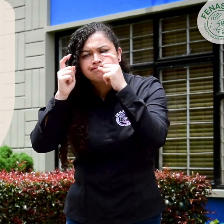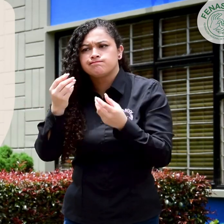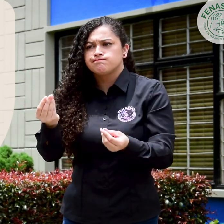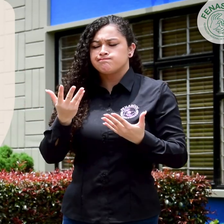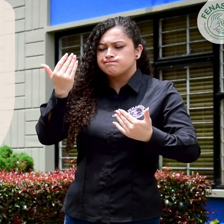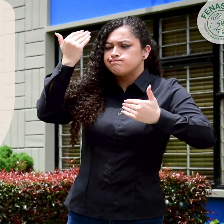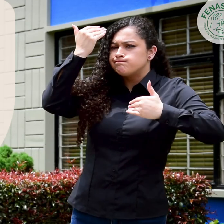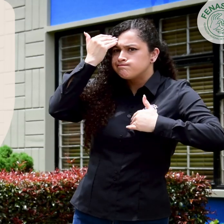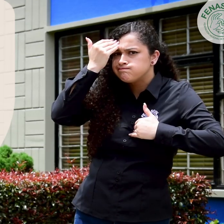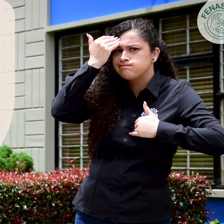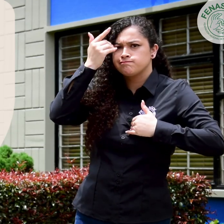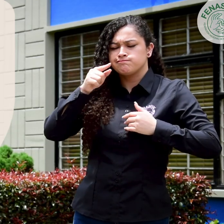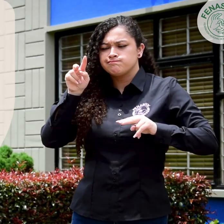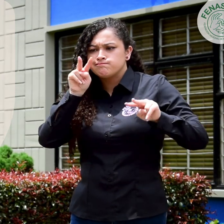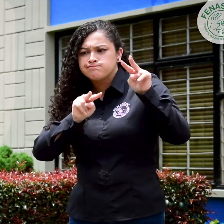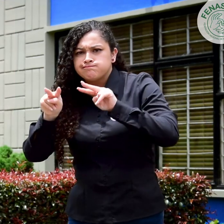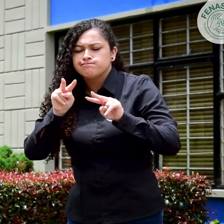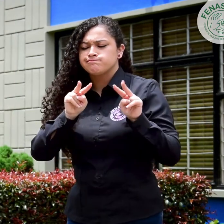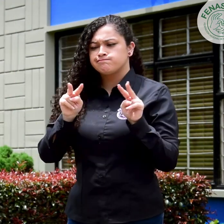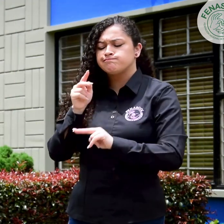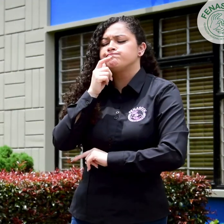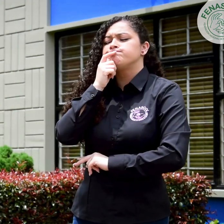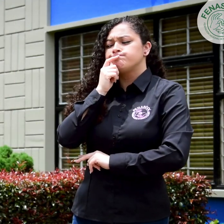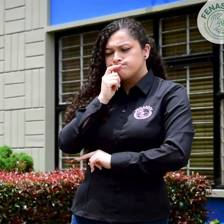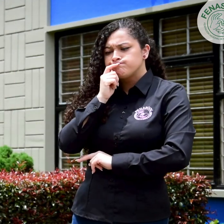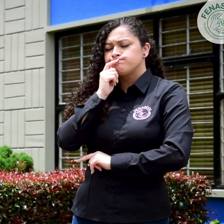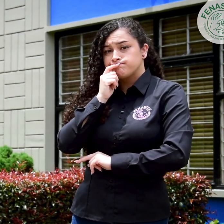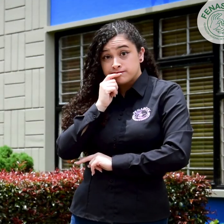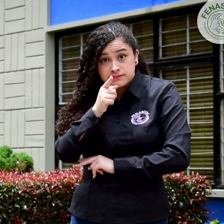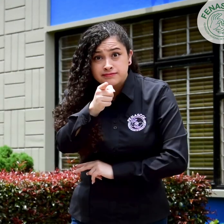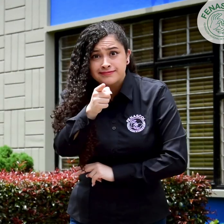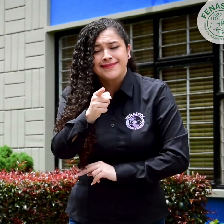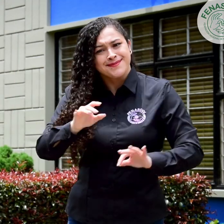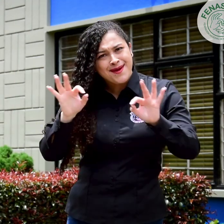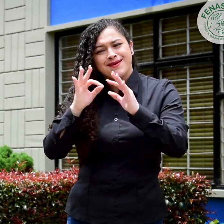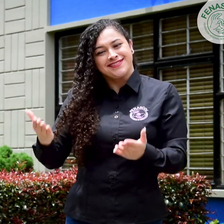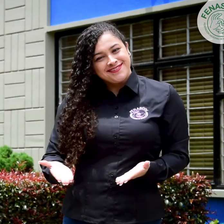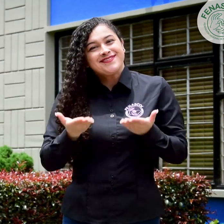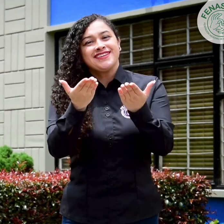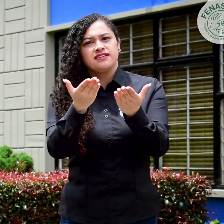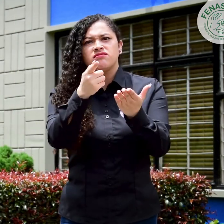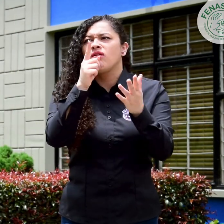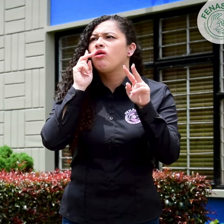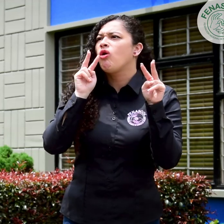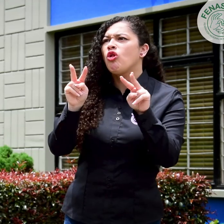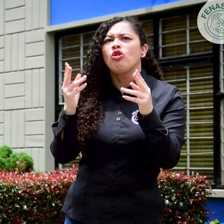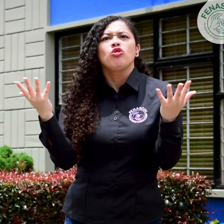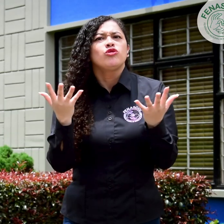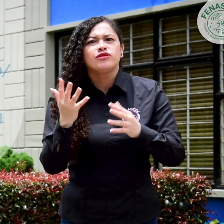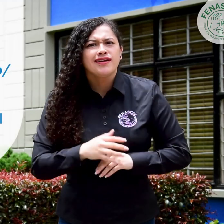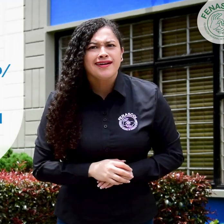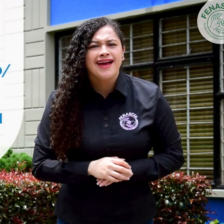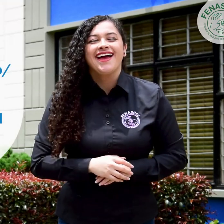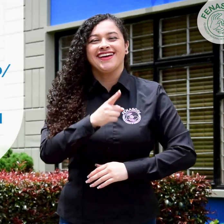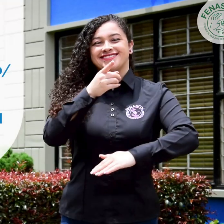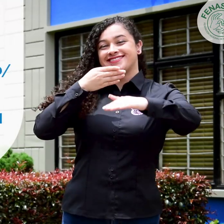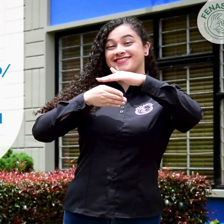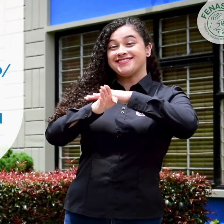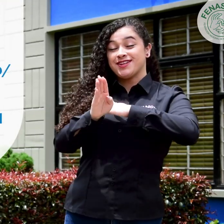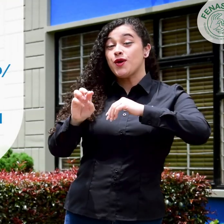alrededor de los puntos que recoge la toma de conciencia. Está hecho para ti. ¿Dónde puedes acceder a él? Ingresa a la página web